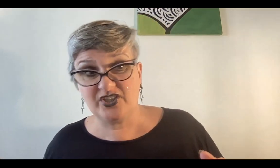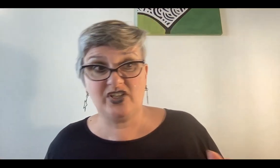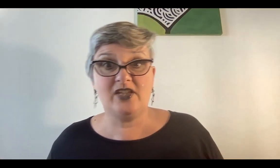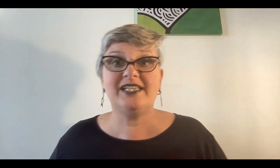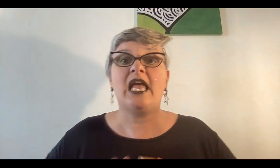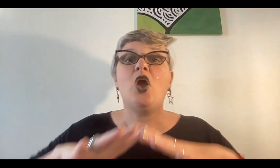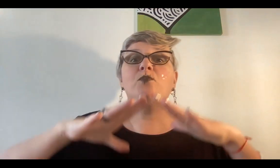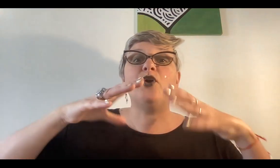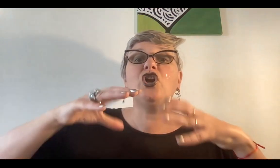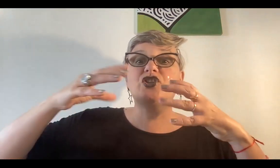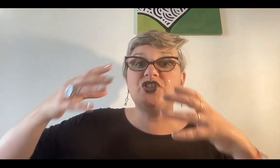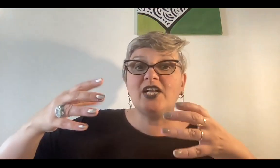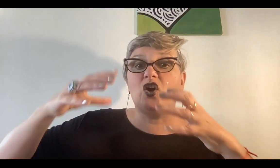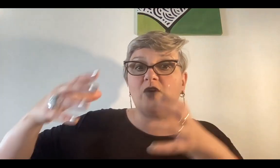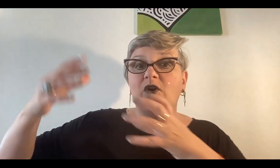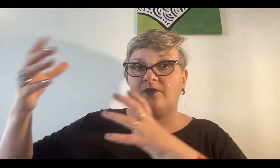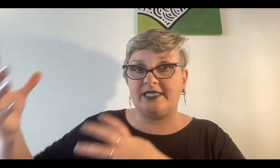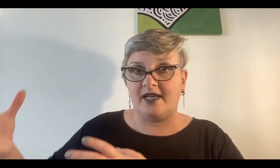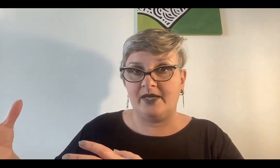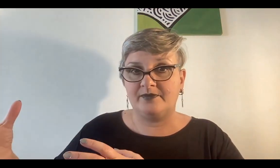los historiadores por los ciclos como comenzaban.